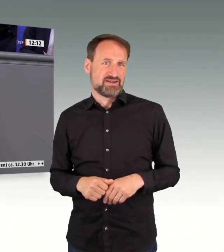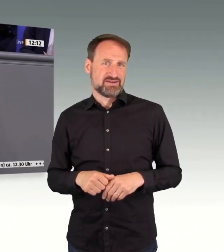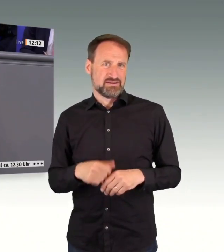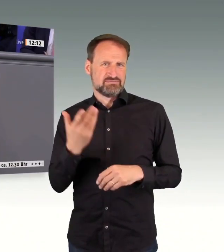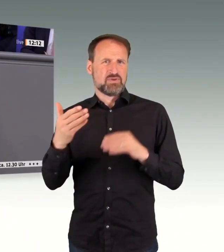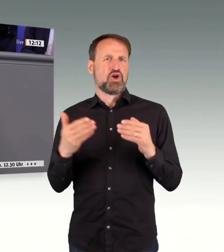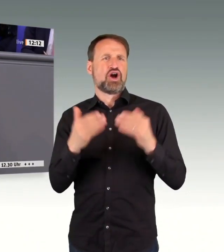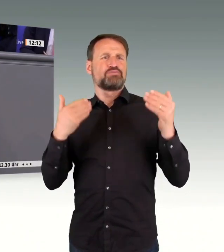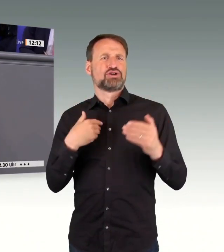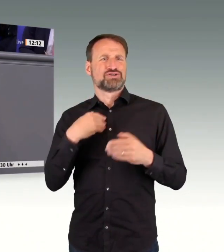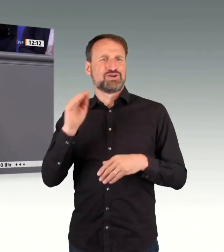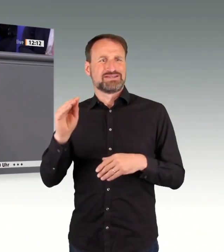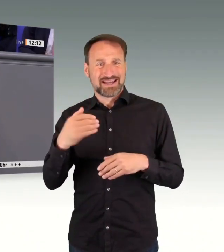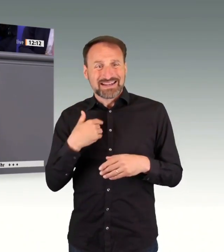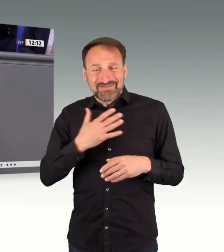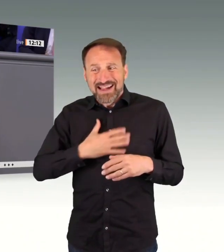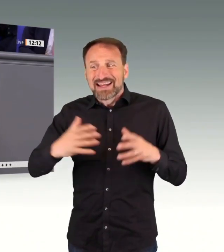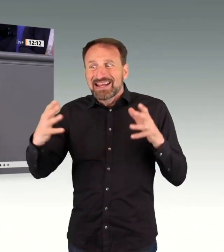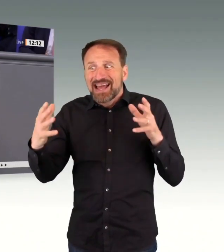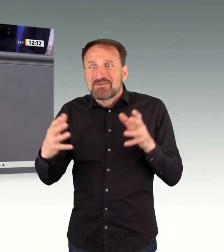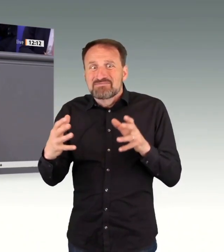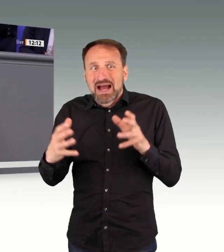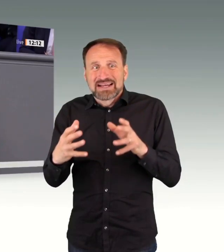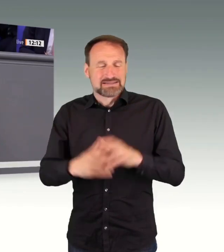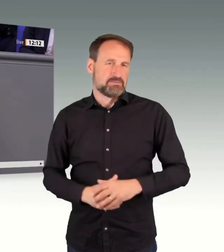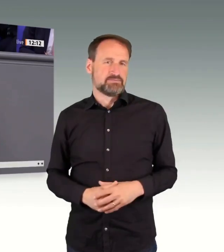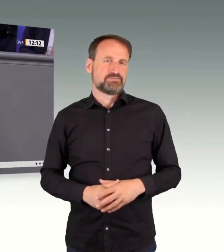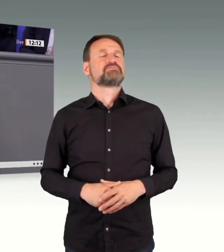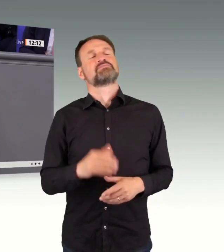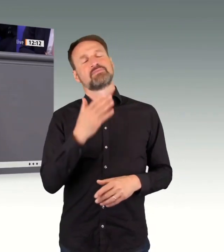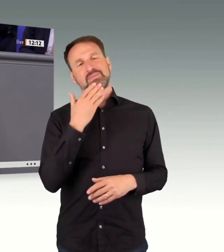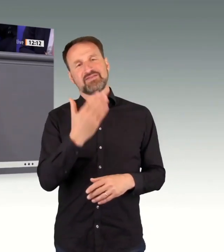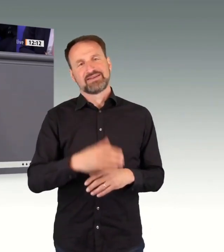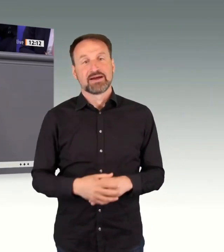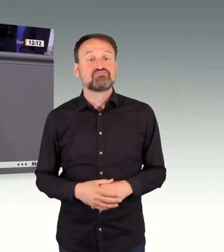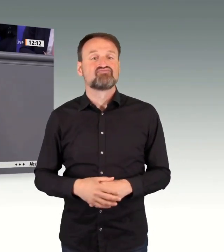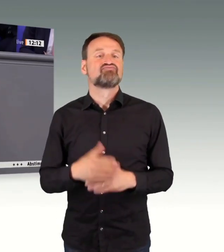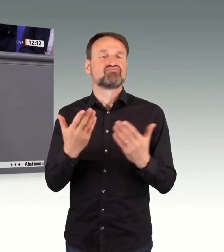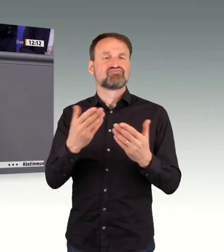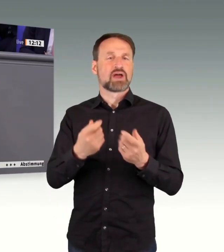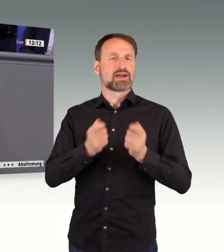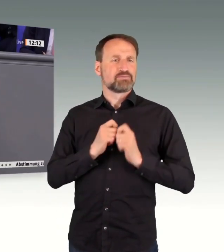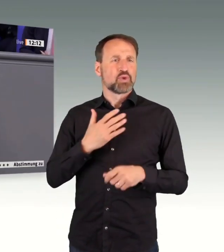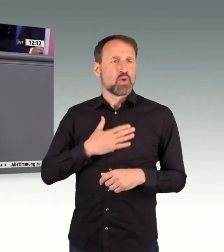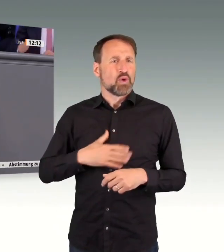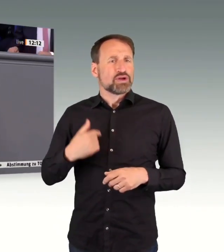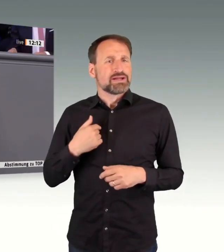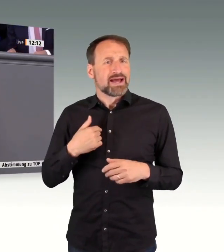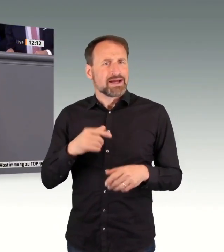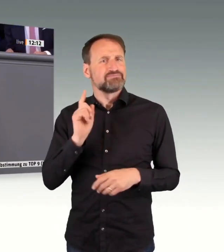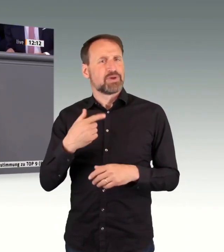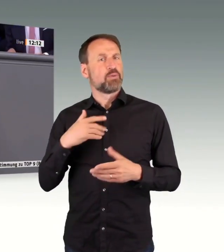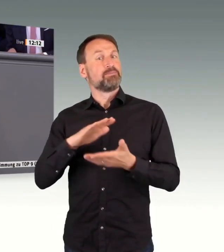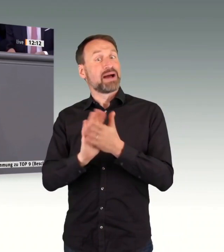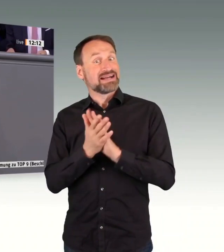Ziele auch im Wohnungsbau, haben schon viel erreicht. Aber ich erlebe auch immer wieder, und da sind wir auch bei dem Thema Kommunikation mit Bürgerinnen und Bürgern vor Ort, dass